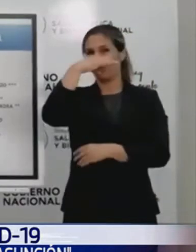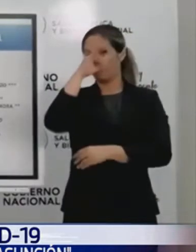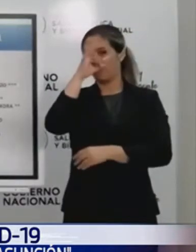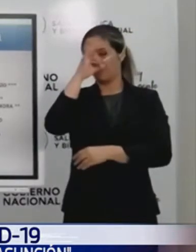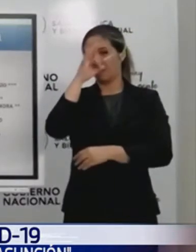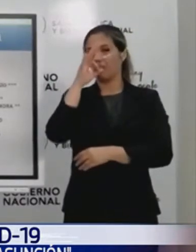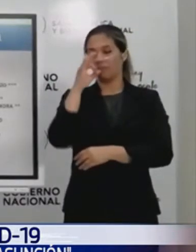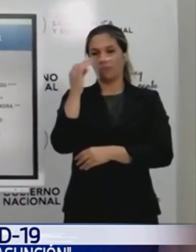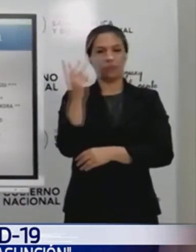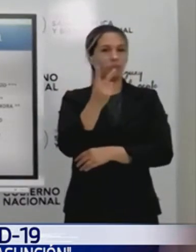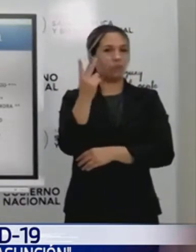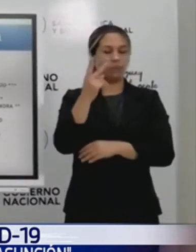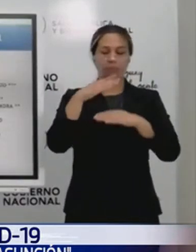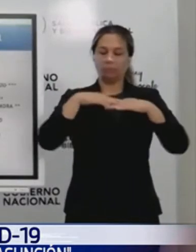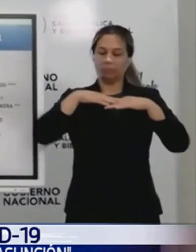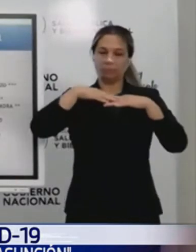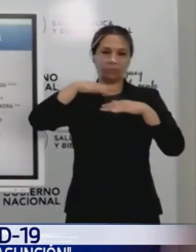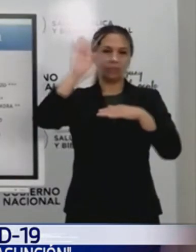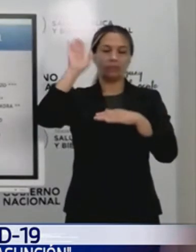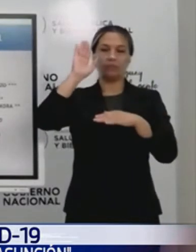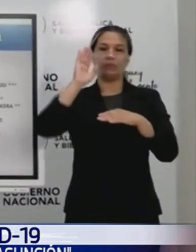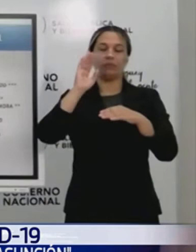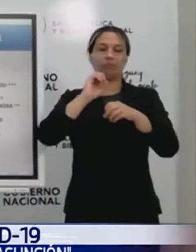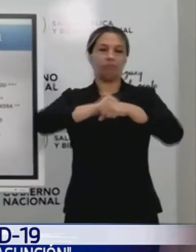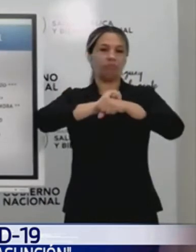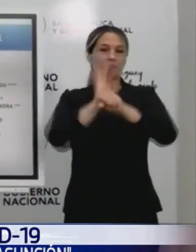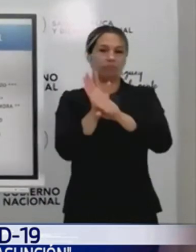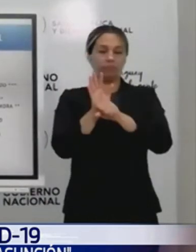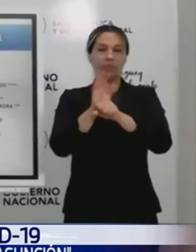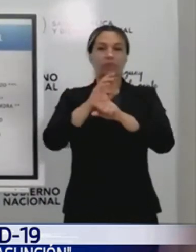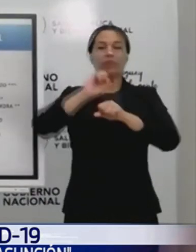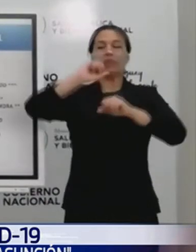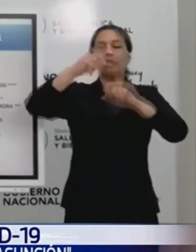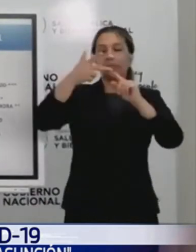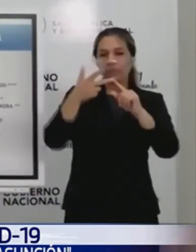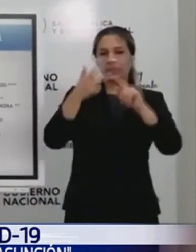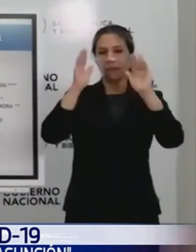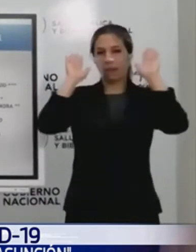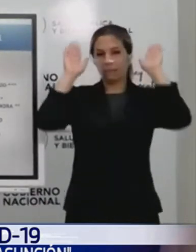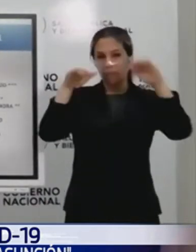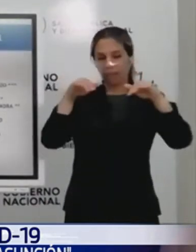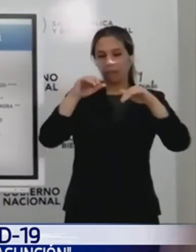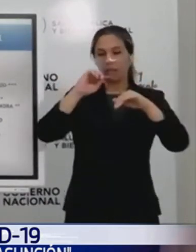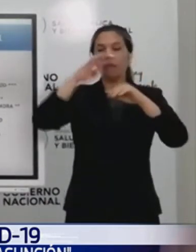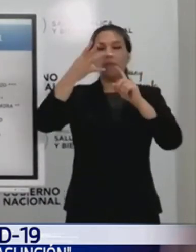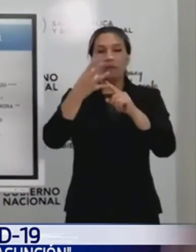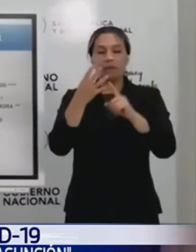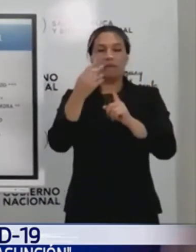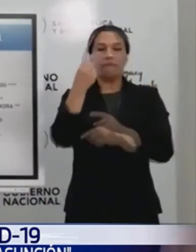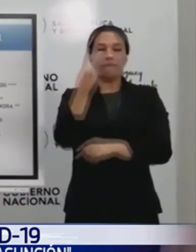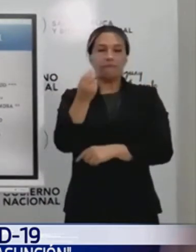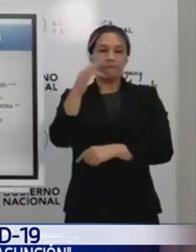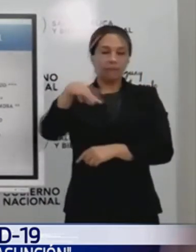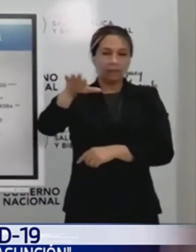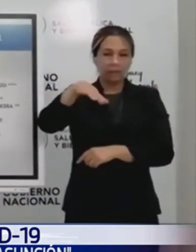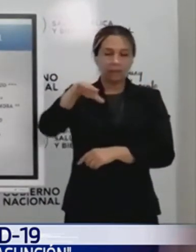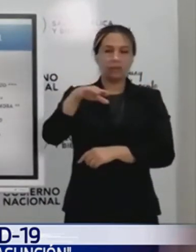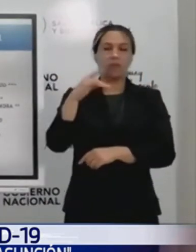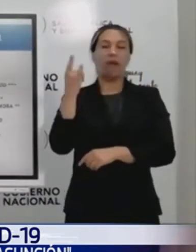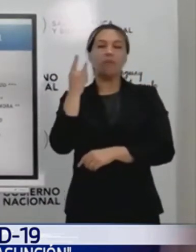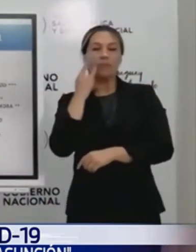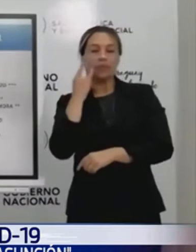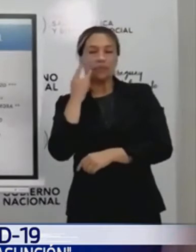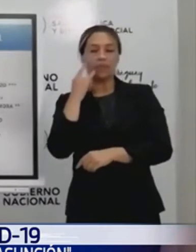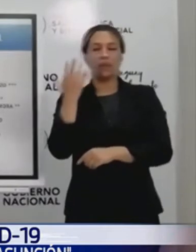Son los que mandan la epidemia ahí. Luego están en tercer lugar Lamparez, Fernando de la Mora, Papiatá. También se encuentra Mariano Jocaldón,